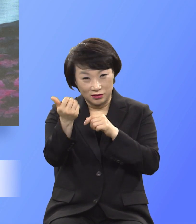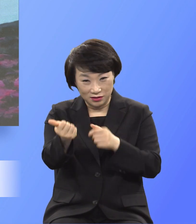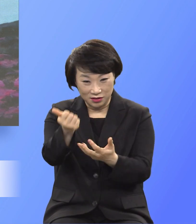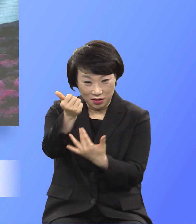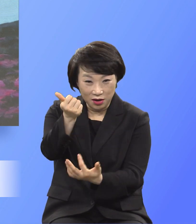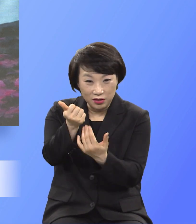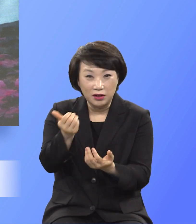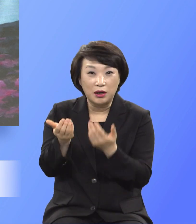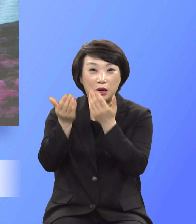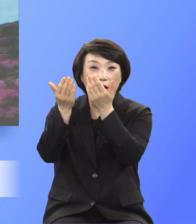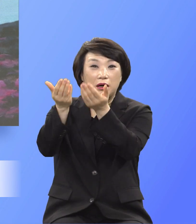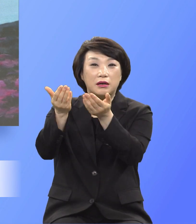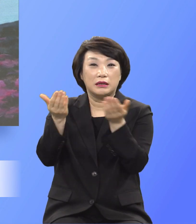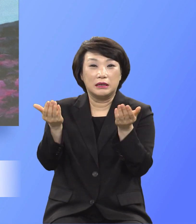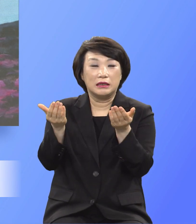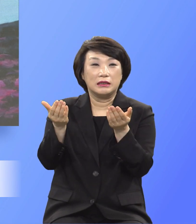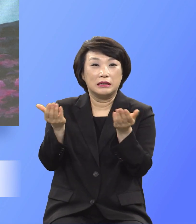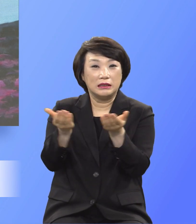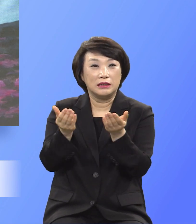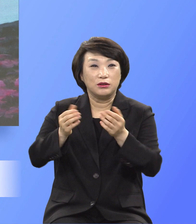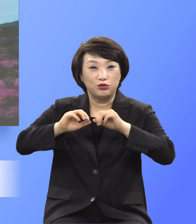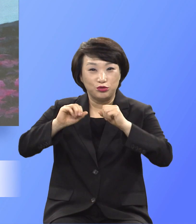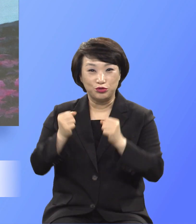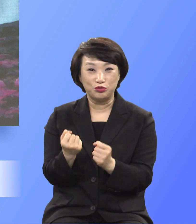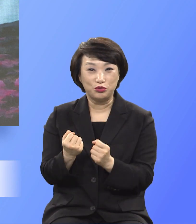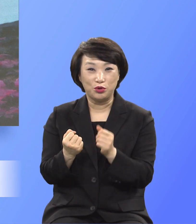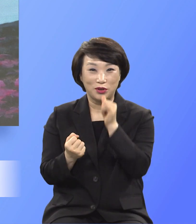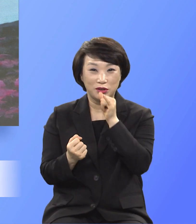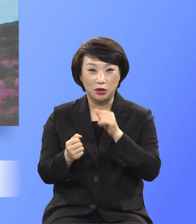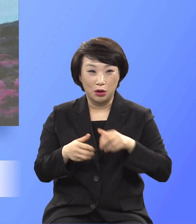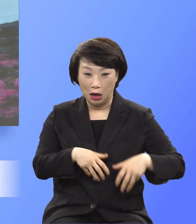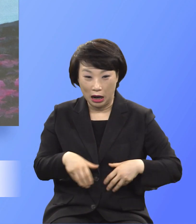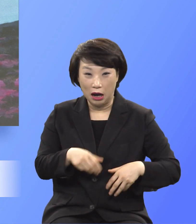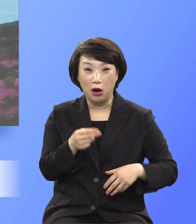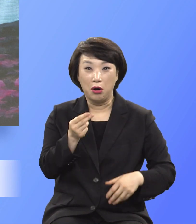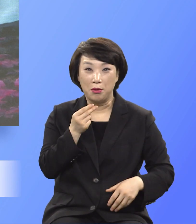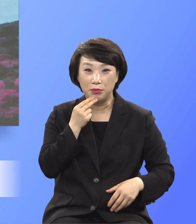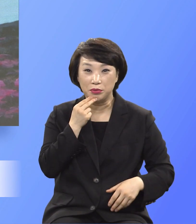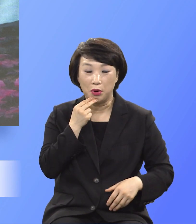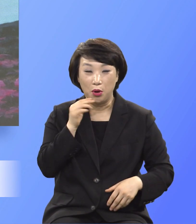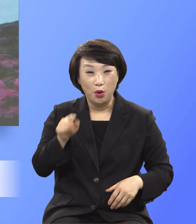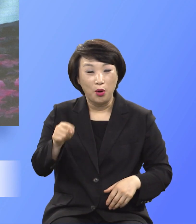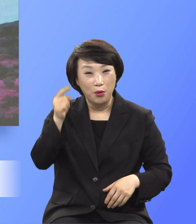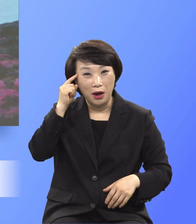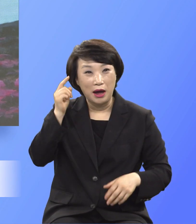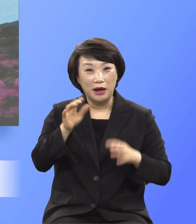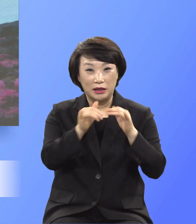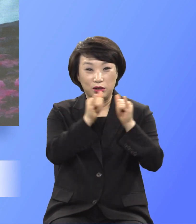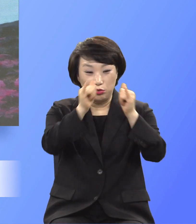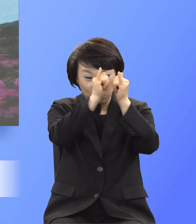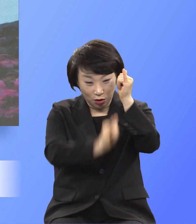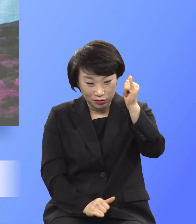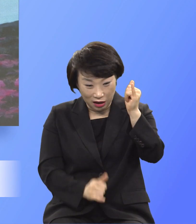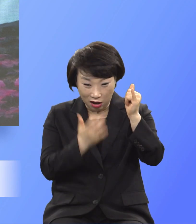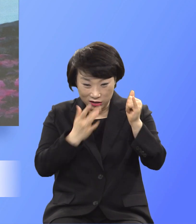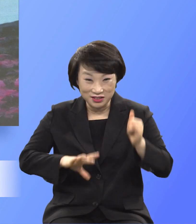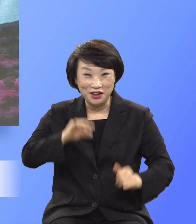인류 역사 속에 거의 찾아볼 수 없는 일입니다. 장세기 2장